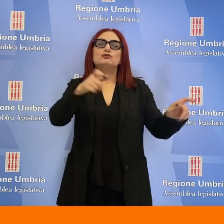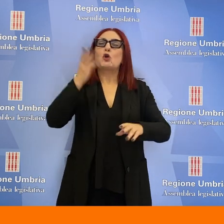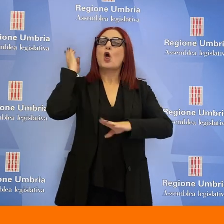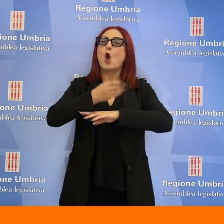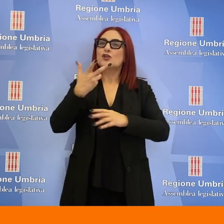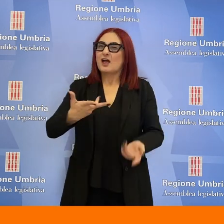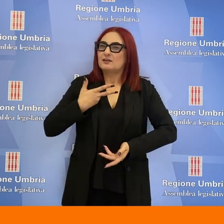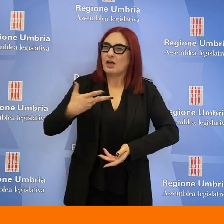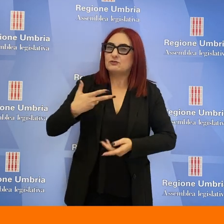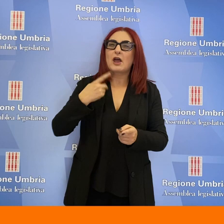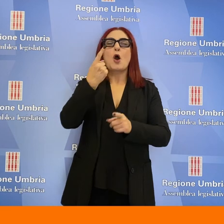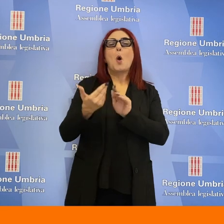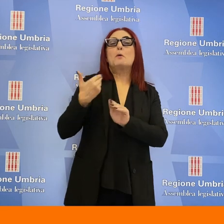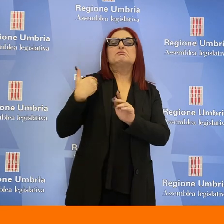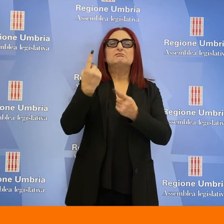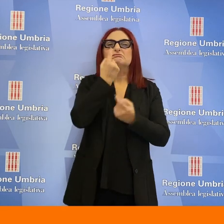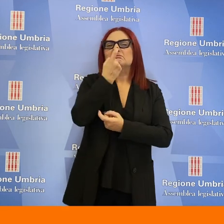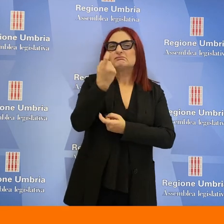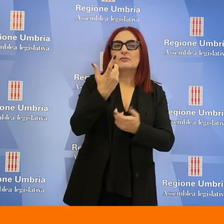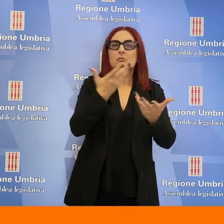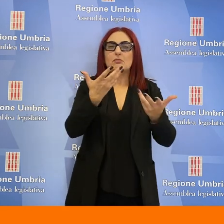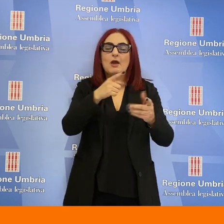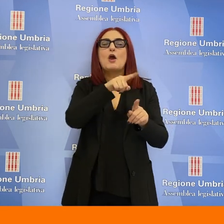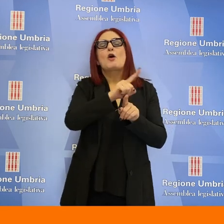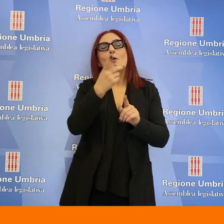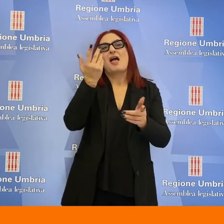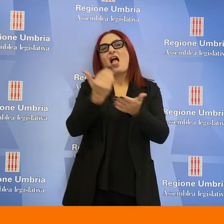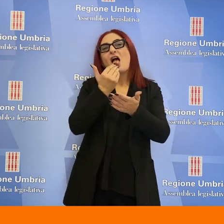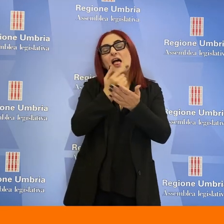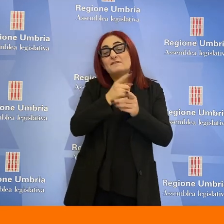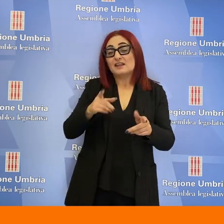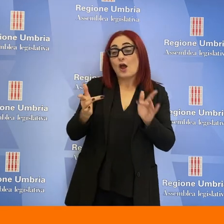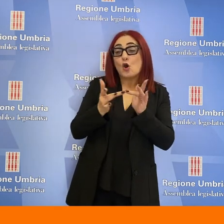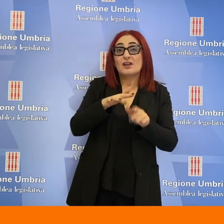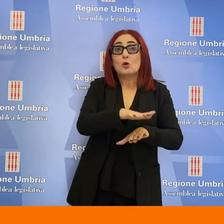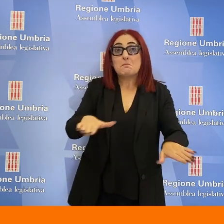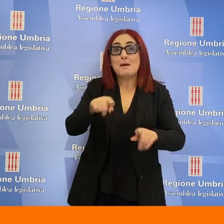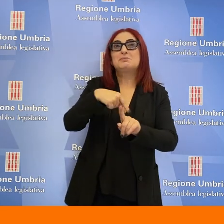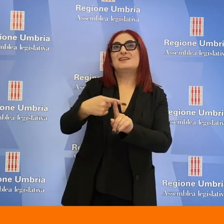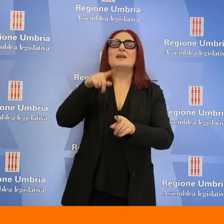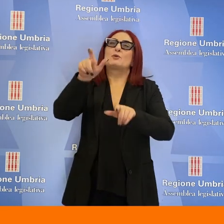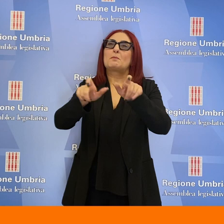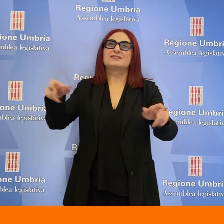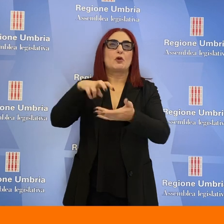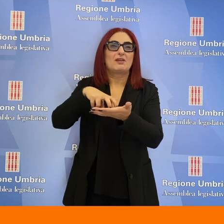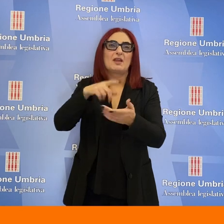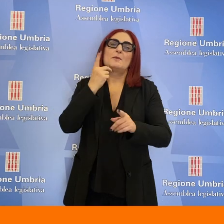condannate oppure con precedenti specifici possano avere a che fare con bambini e fasce deboli che devono essere sempre